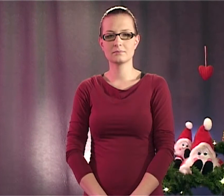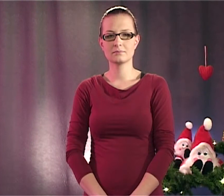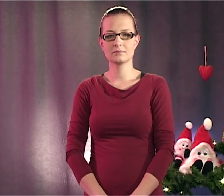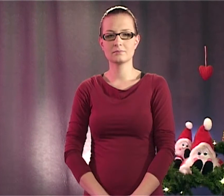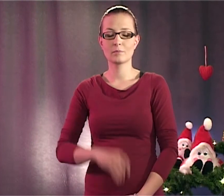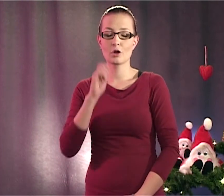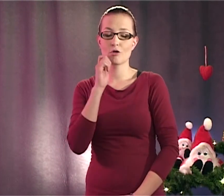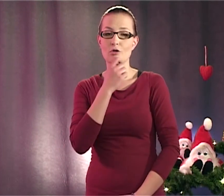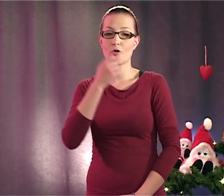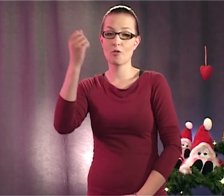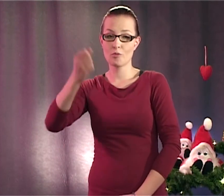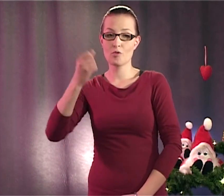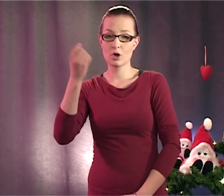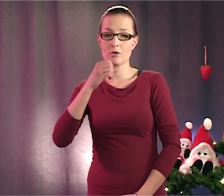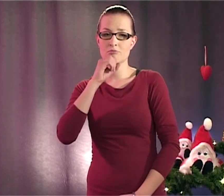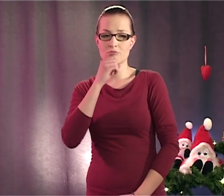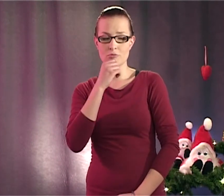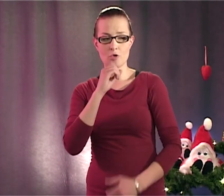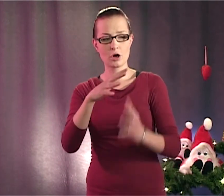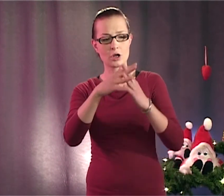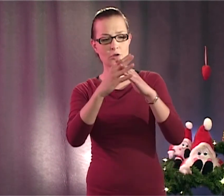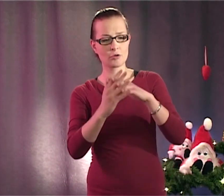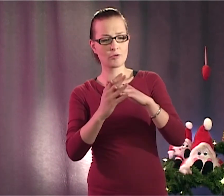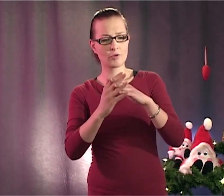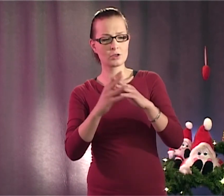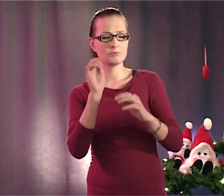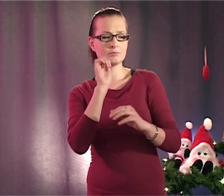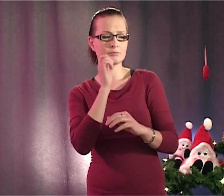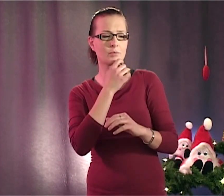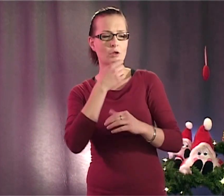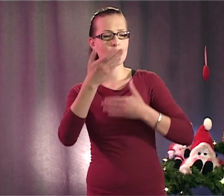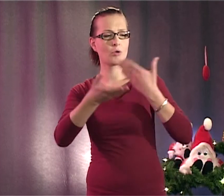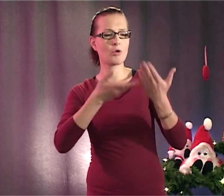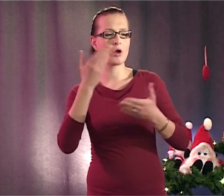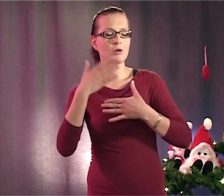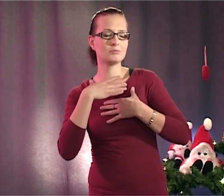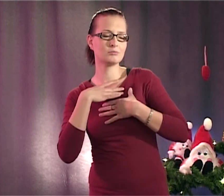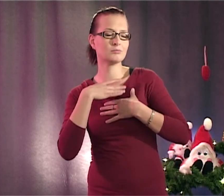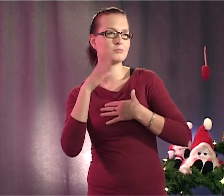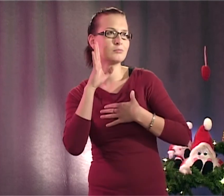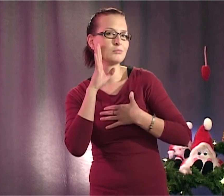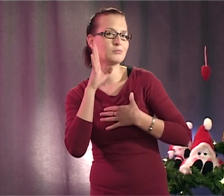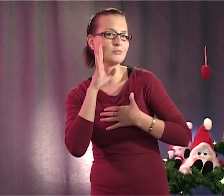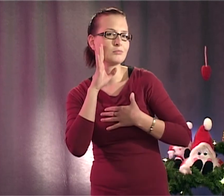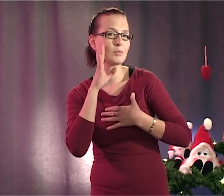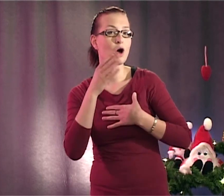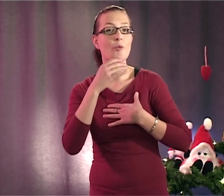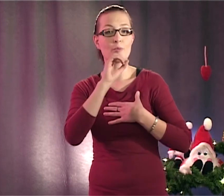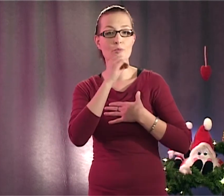Pukin ja muorin tuvasta kuuluu joululaulujen hyräilyä, sillä muori hyräilee samalla kun keittää puuroa tontuille.